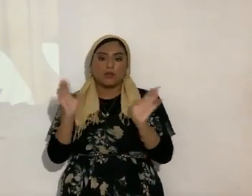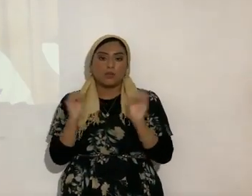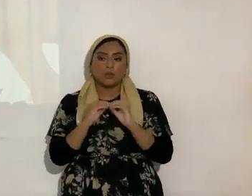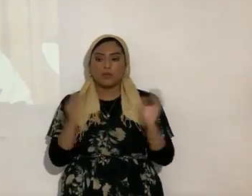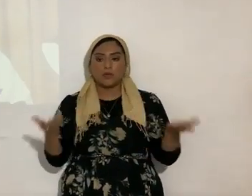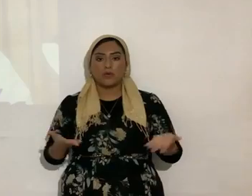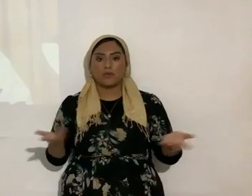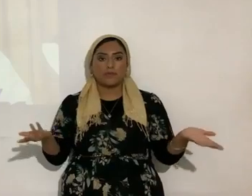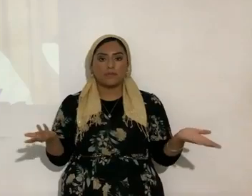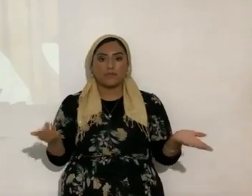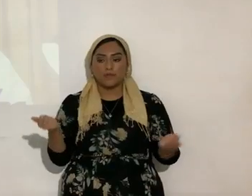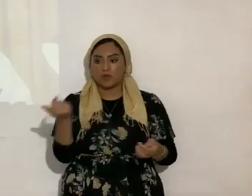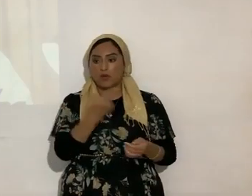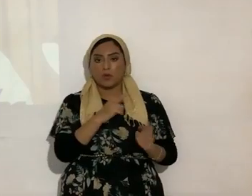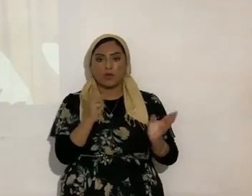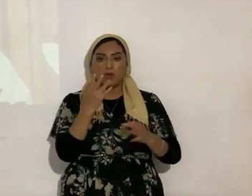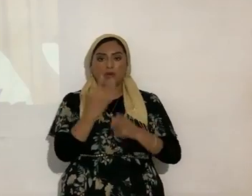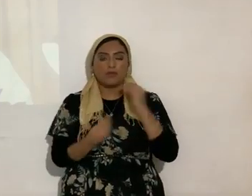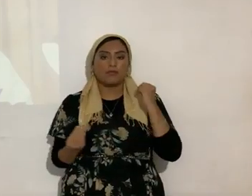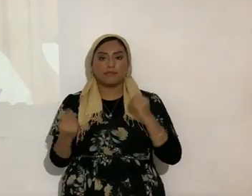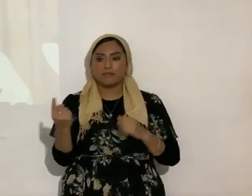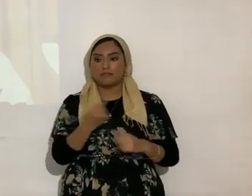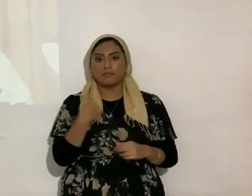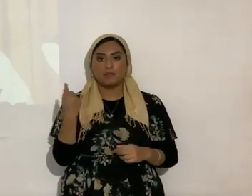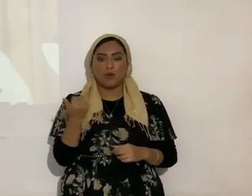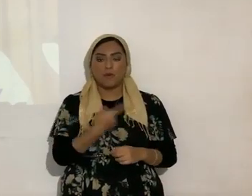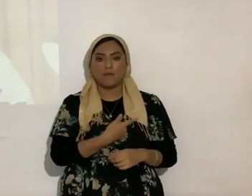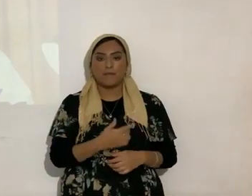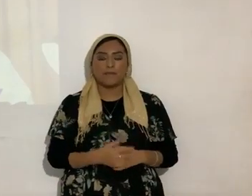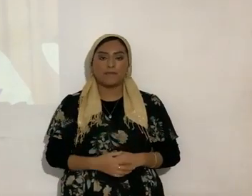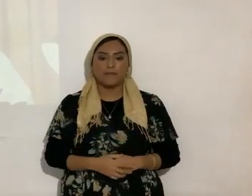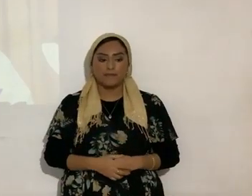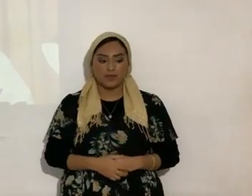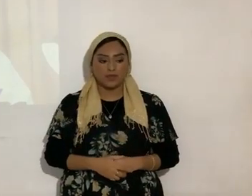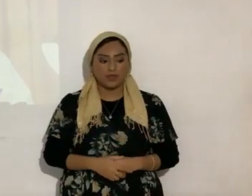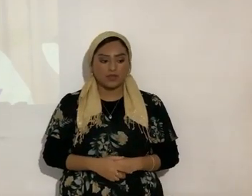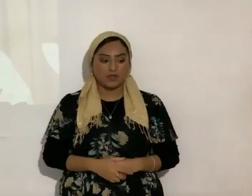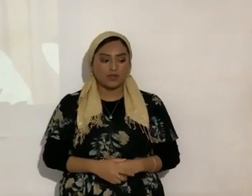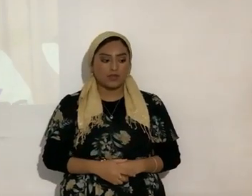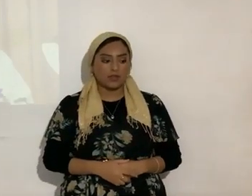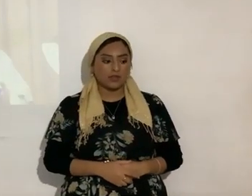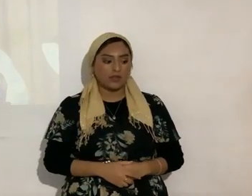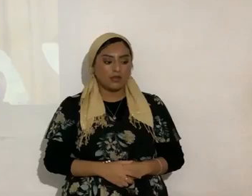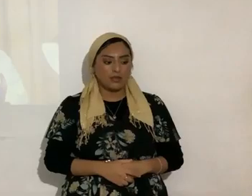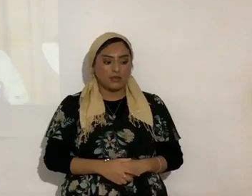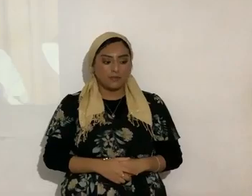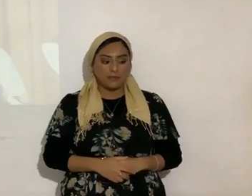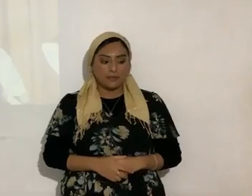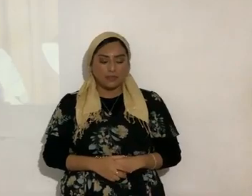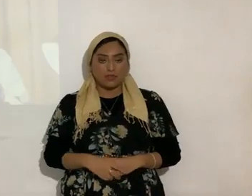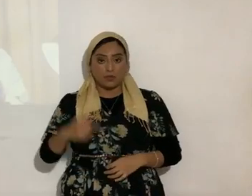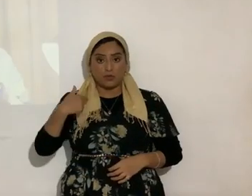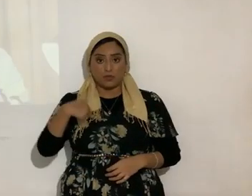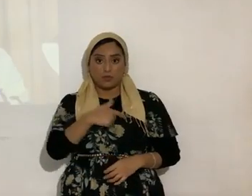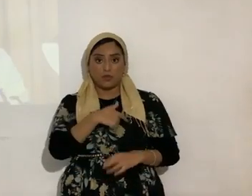Ninguno de nosotros, incluyéndome a mí. Bueno, ahora. Uno como ya salvo.